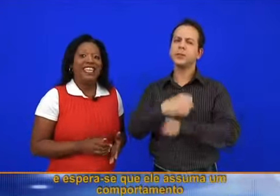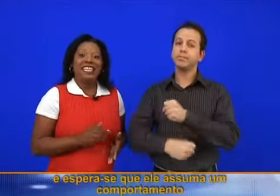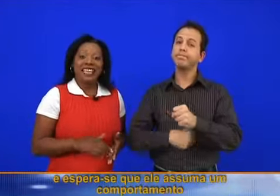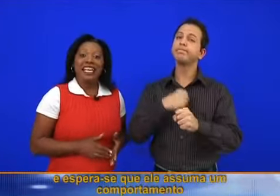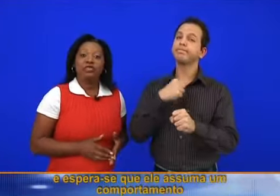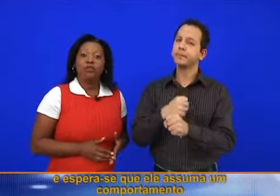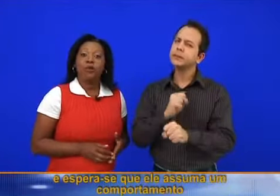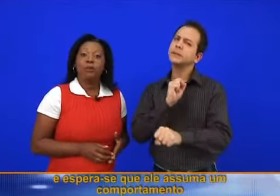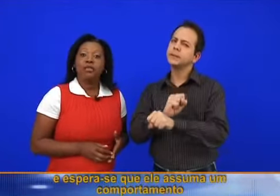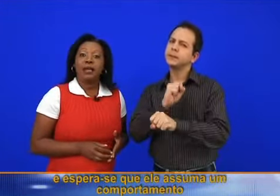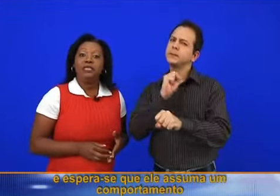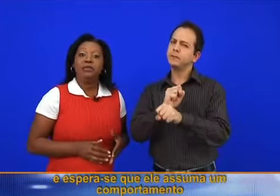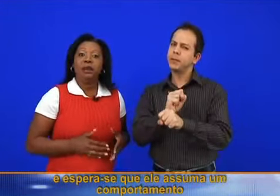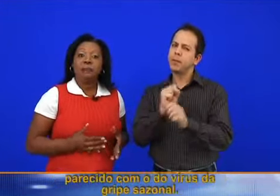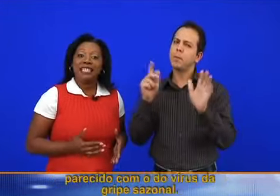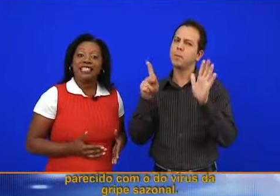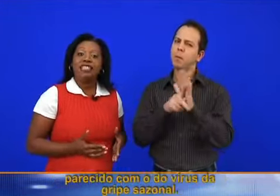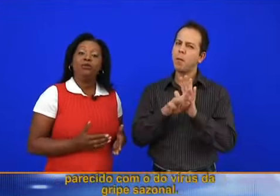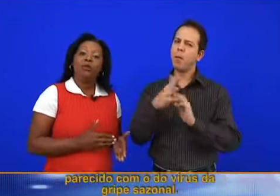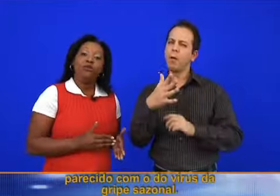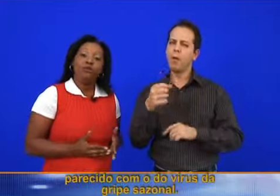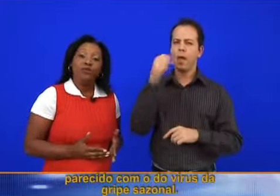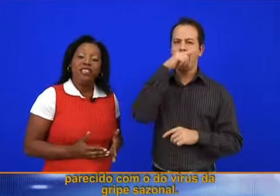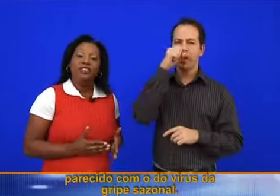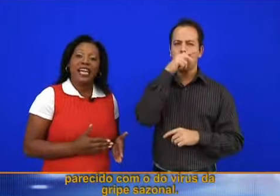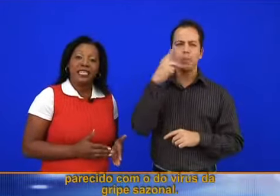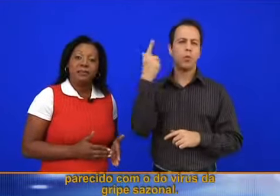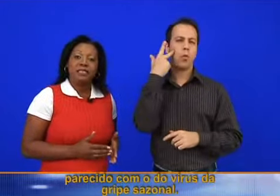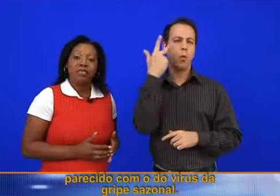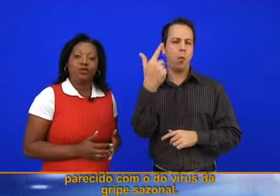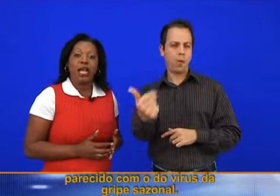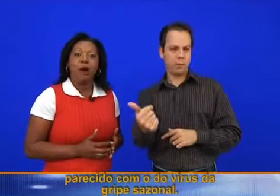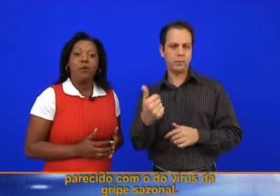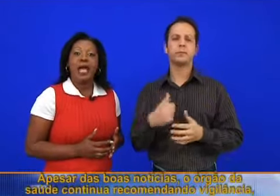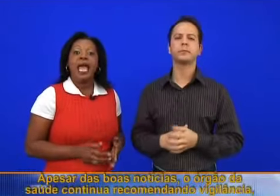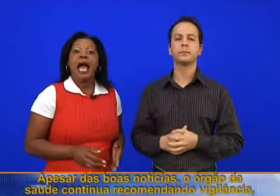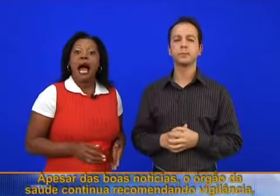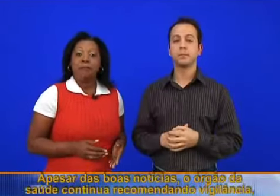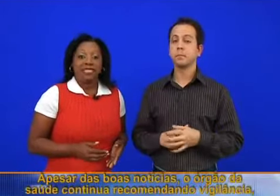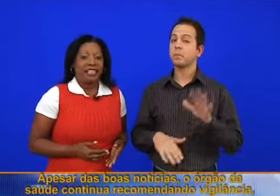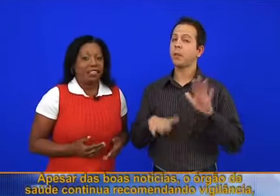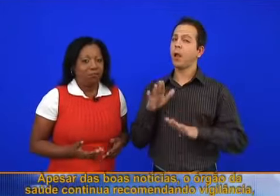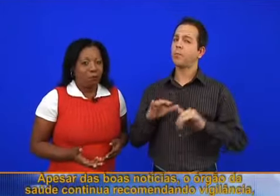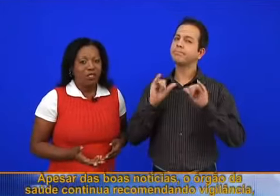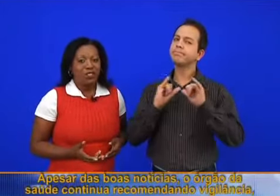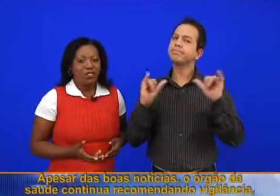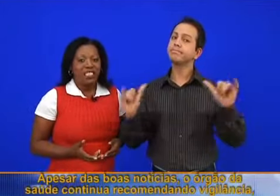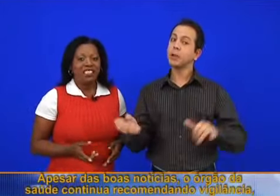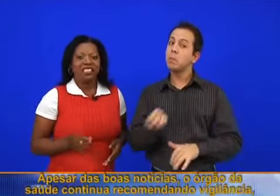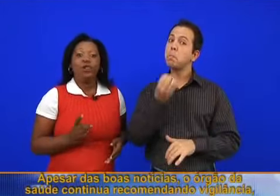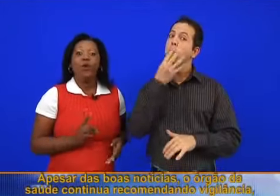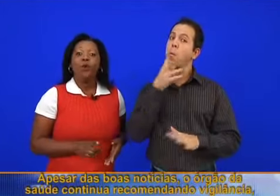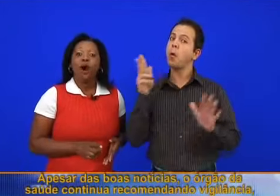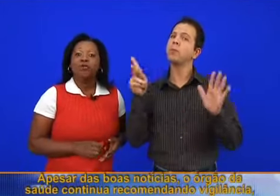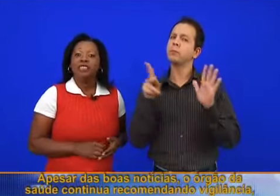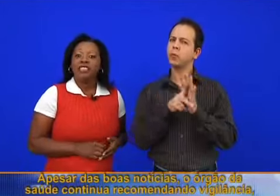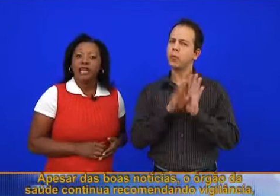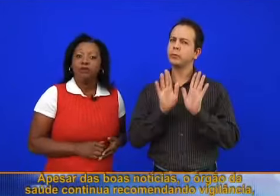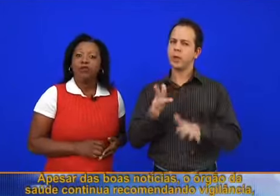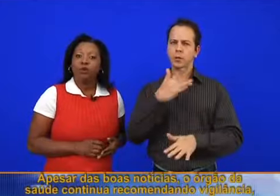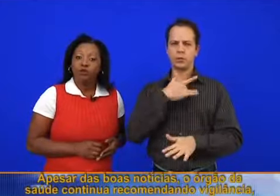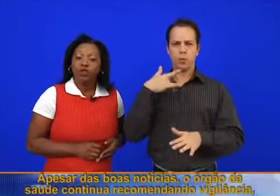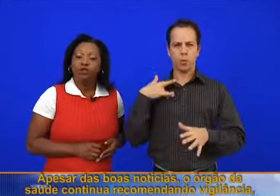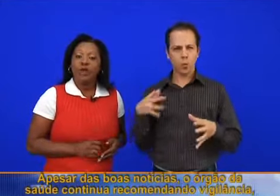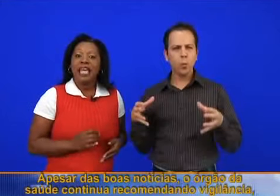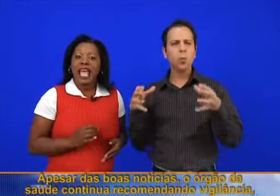espera-se que ele assuma um comportamento parecido com o do vírus da gripe sazonal. Apesar das boas notícias, o órgão